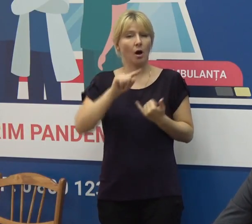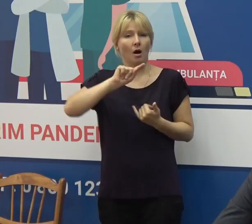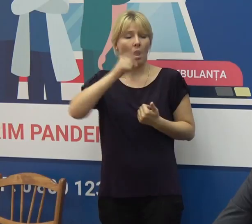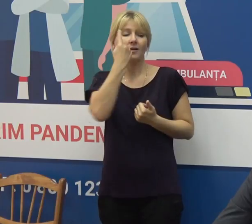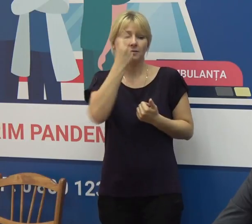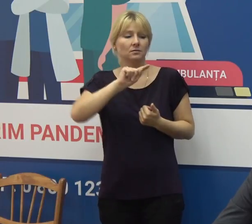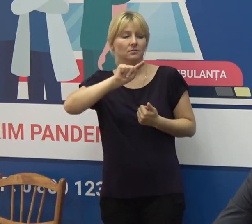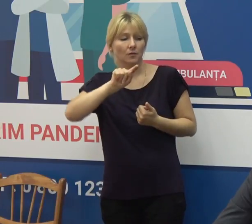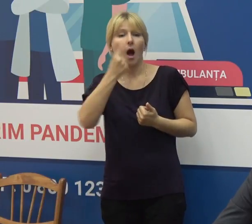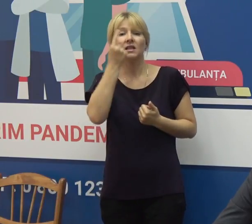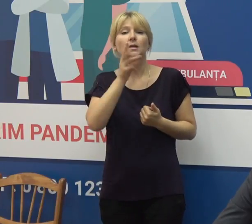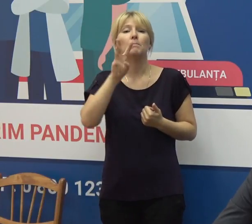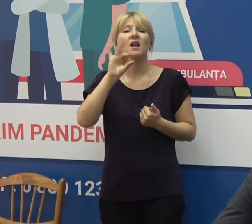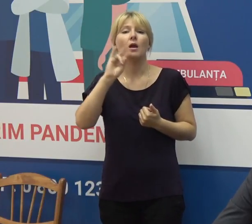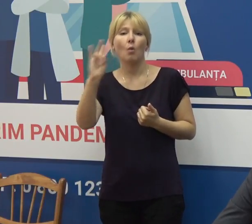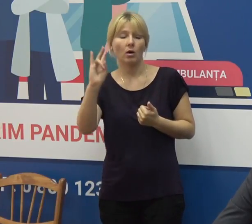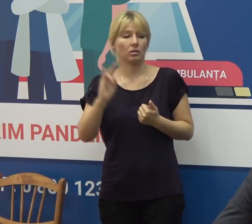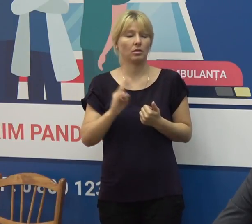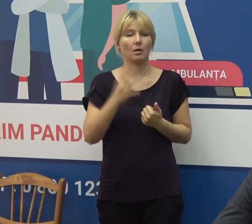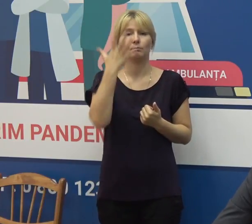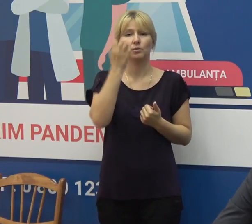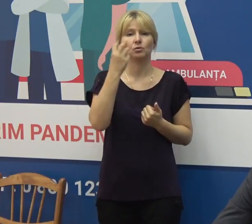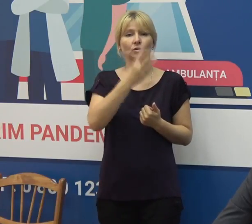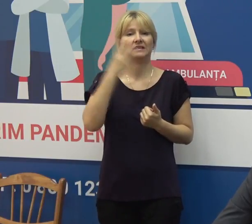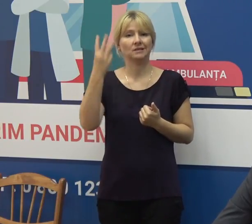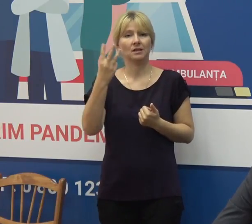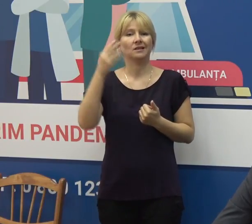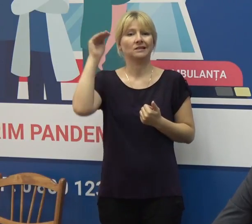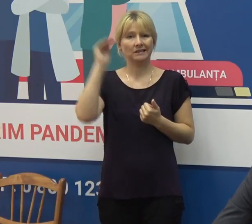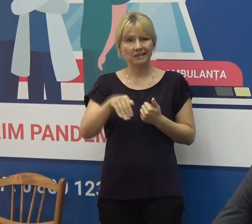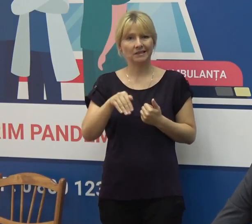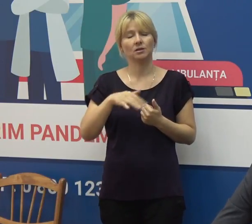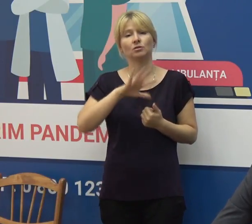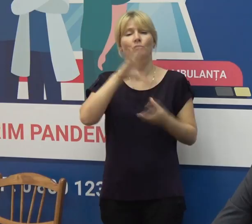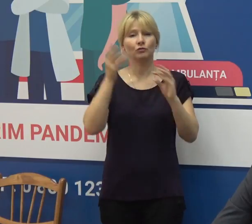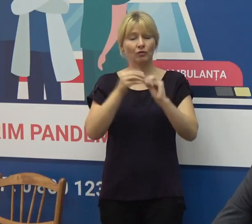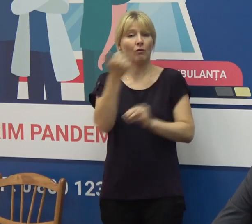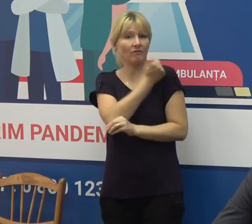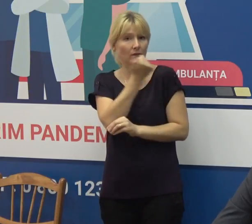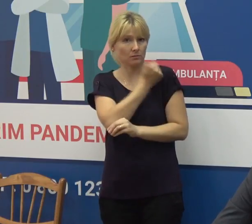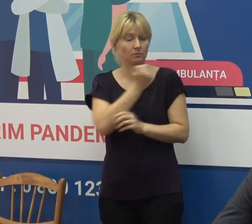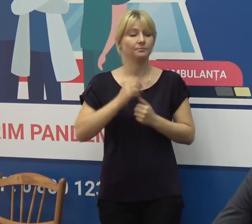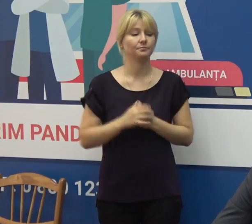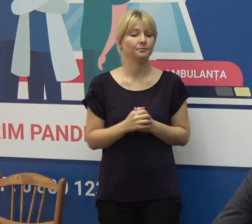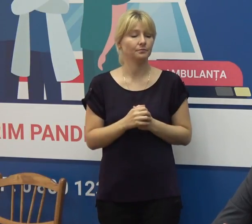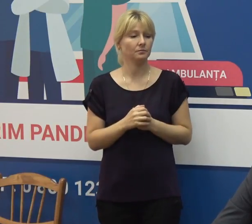.530.330 dozi de vaccin. Practic,